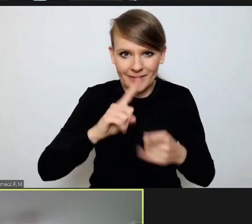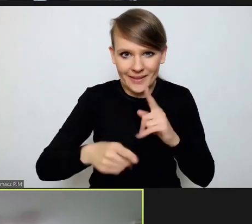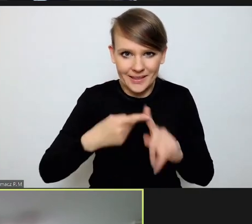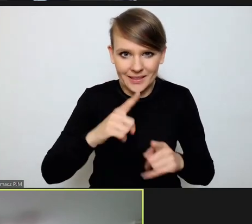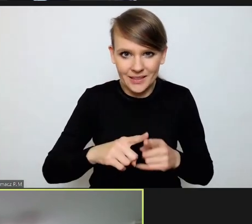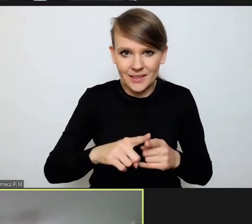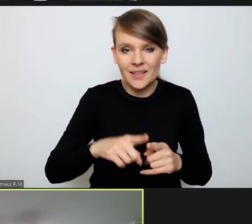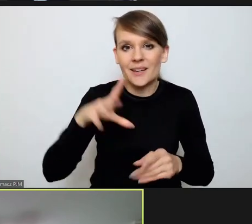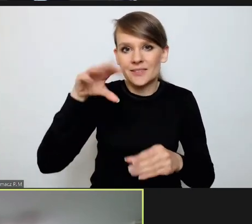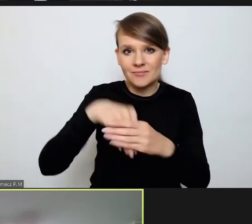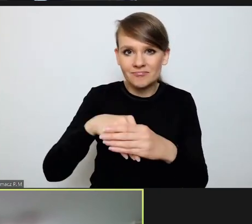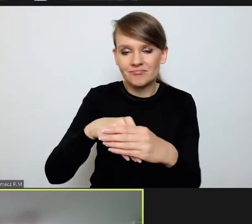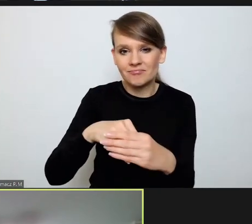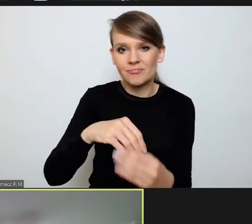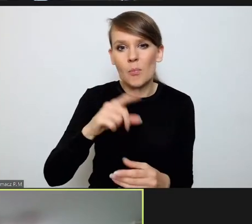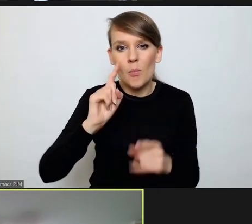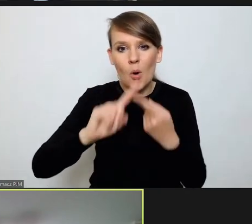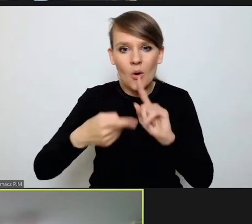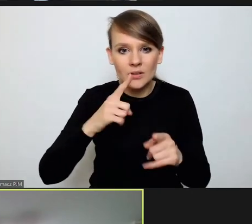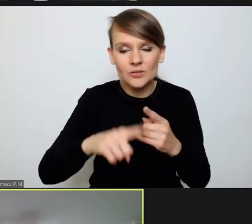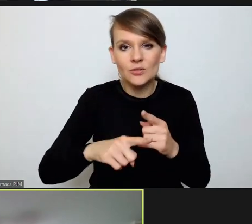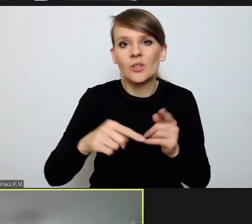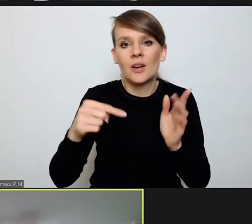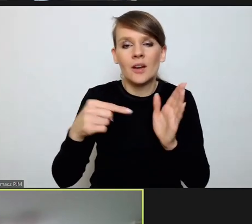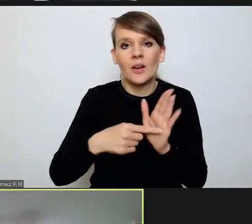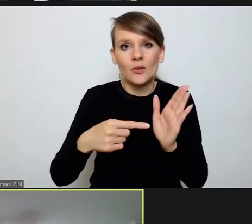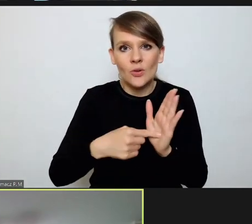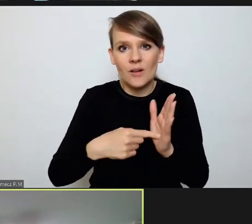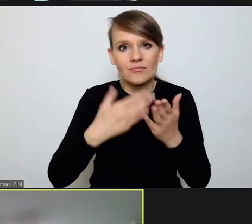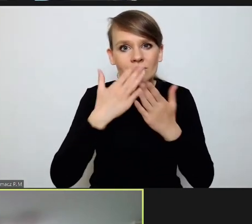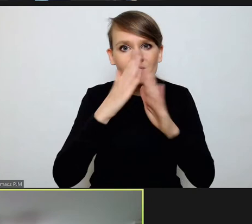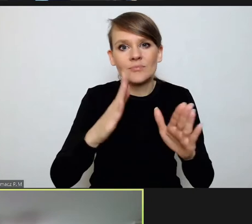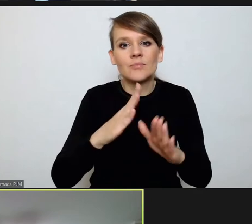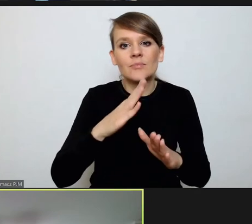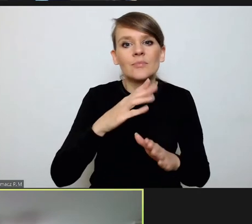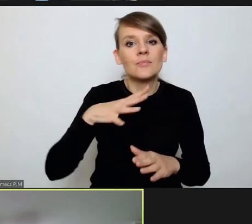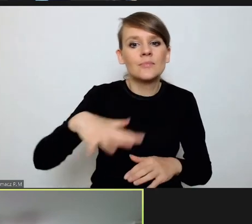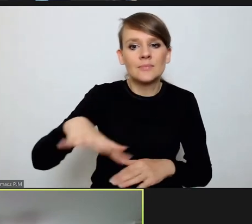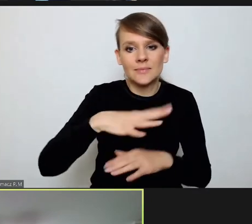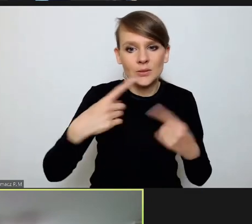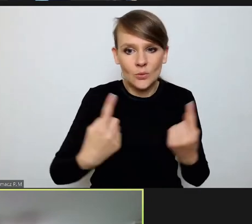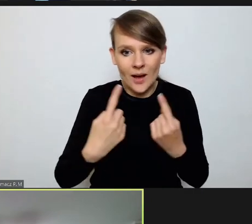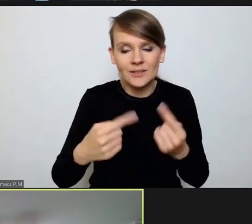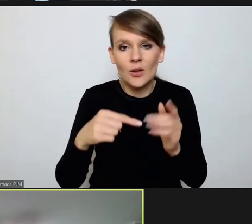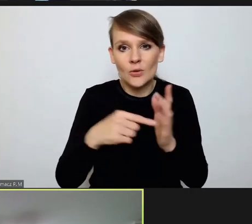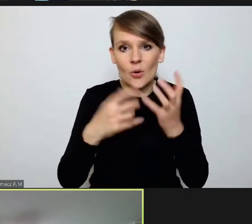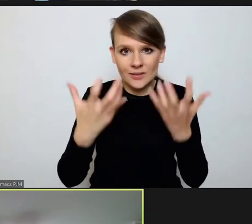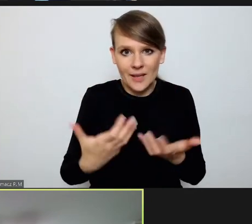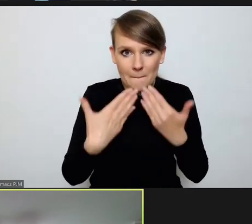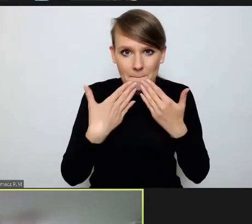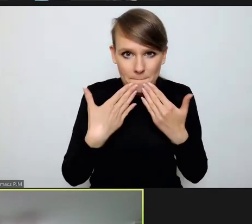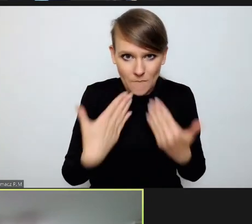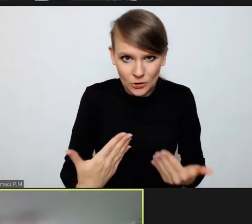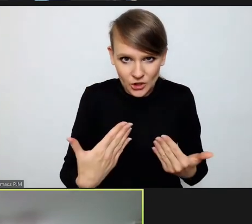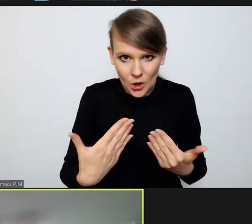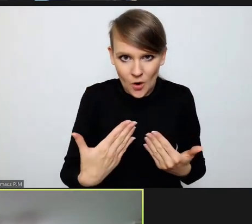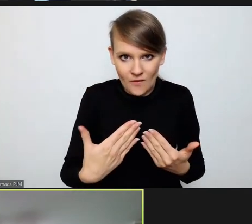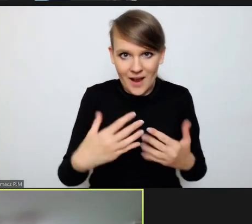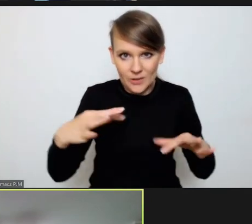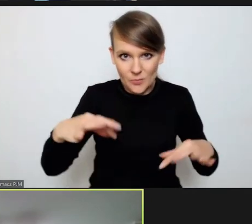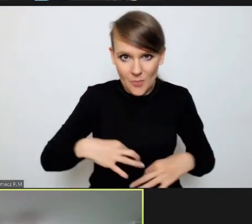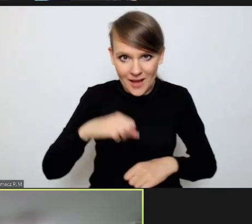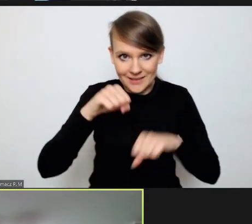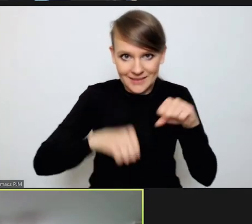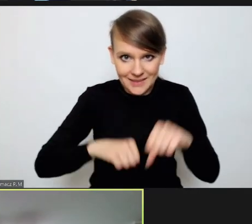czynnika politycznego na to wszystko, co się wokół nas dzieje. Za to chciałem oczywiście również podziękować Panom